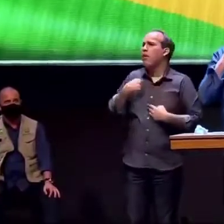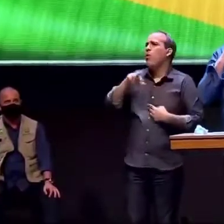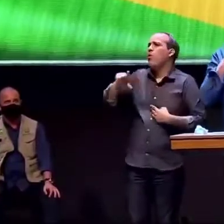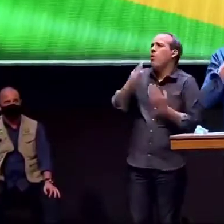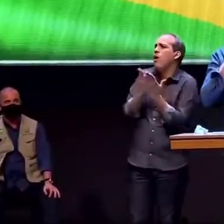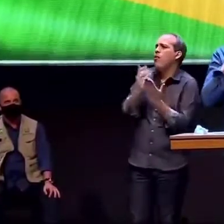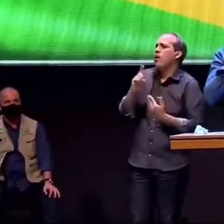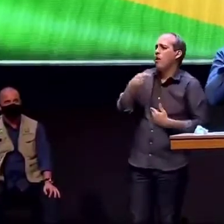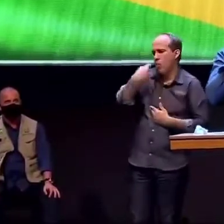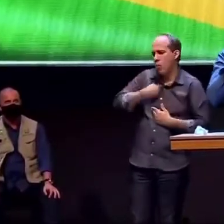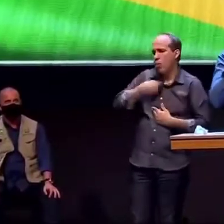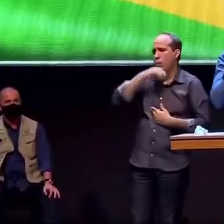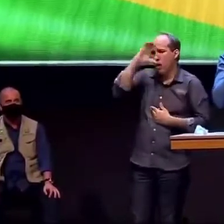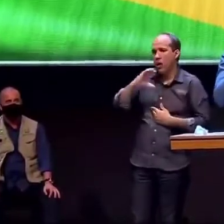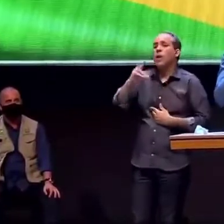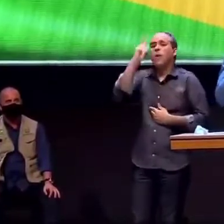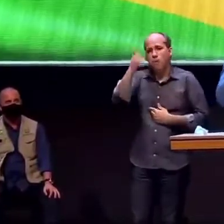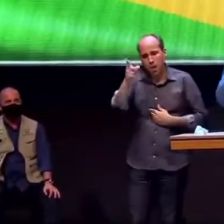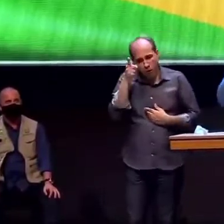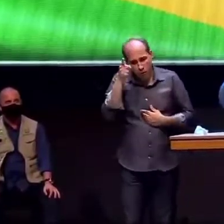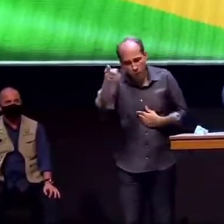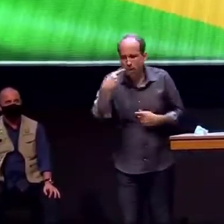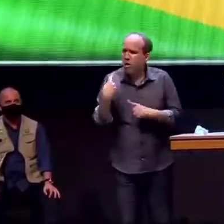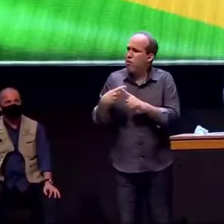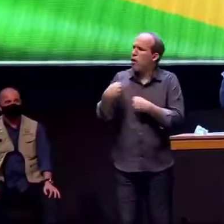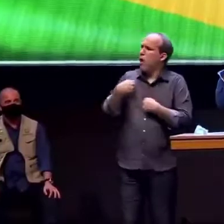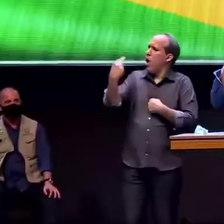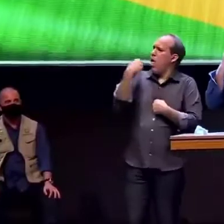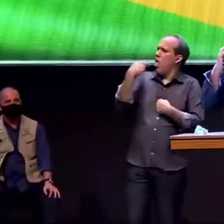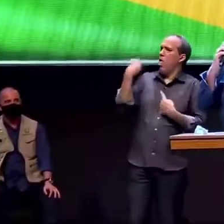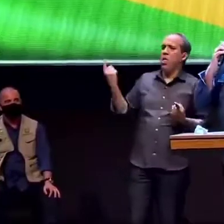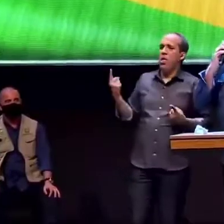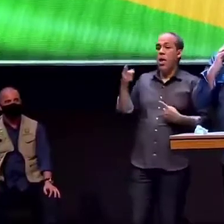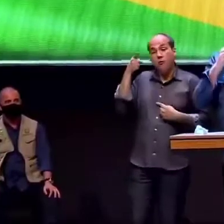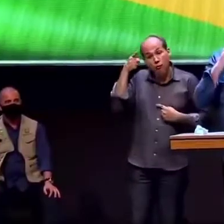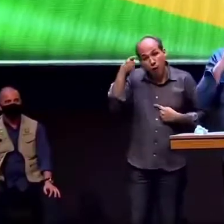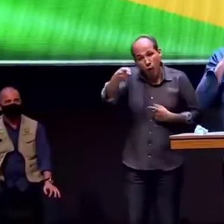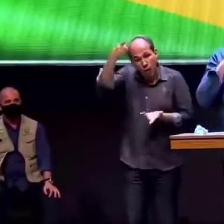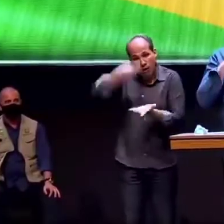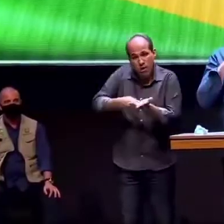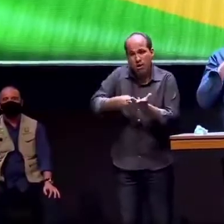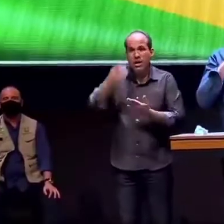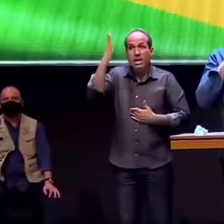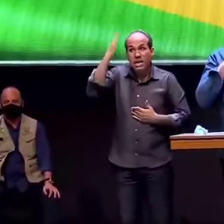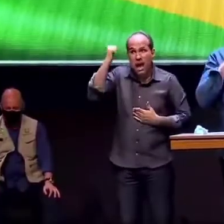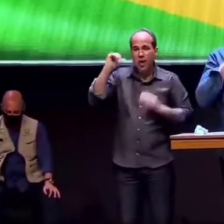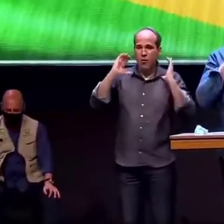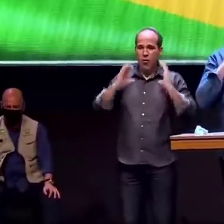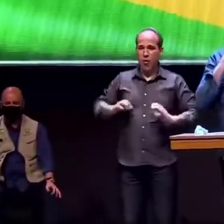eu? porque eu? é você quem conhece ele sabe o comportamento dele